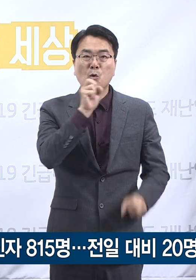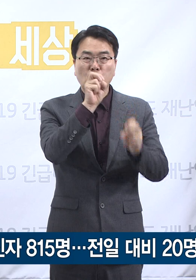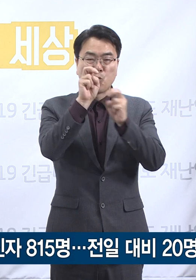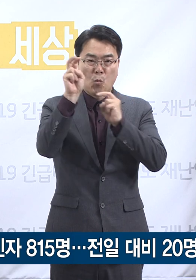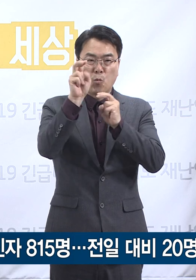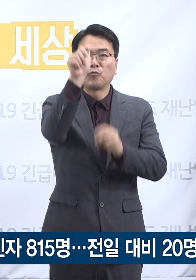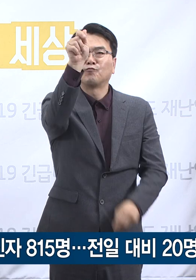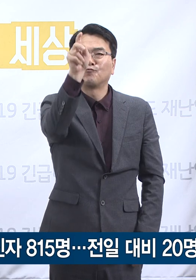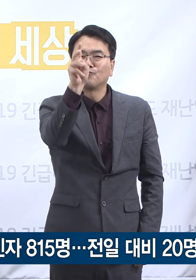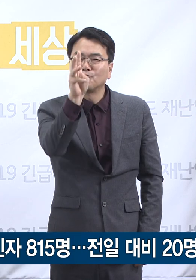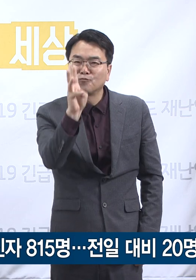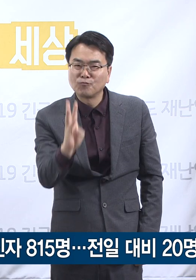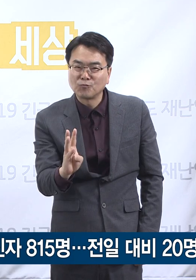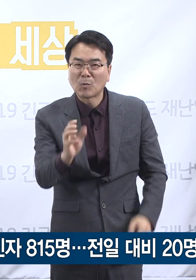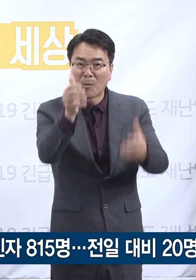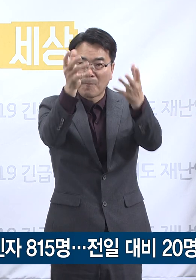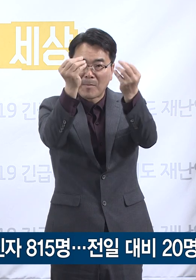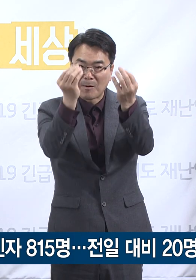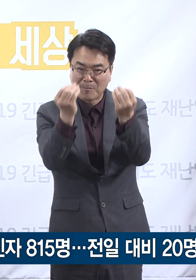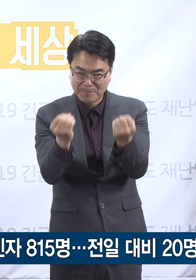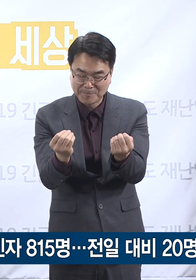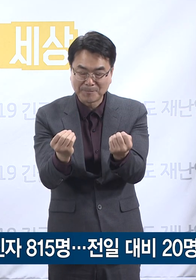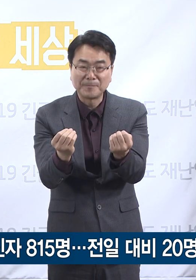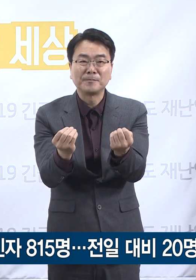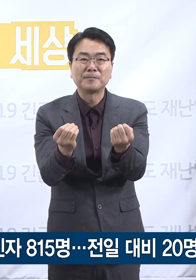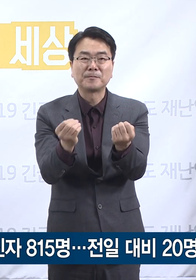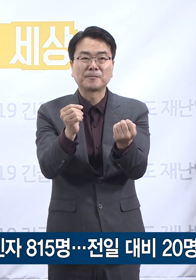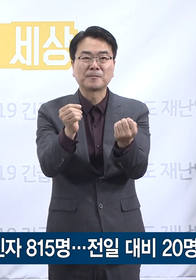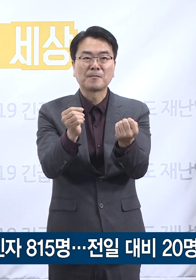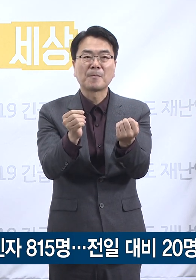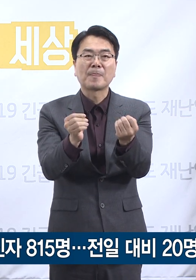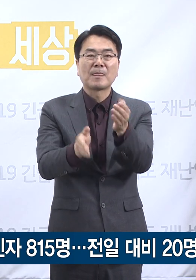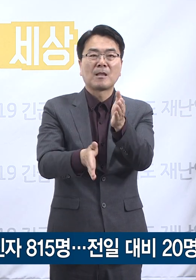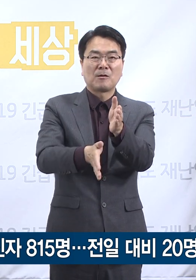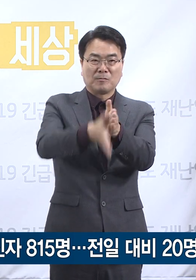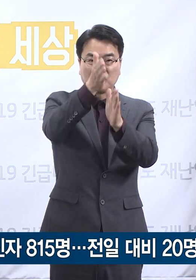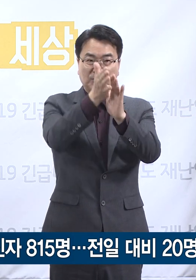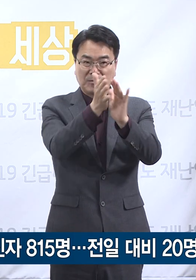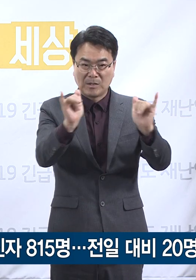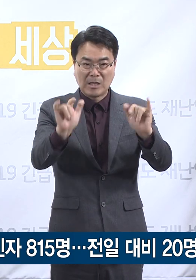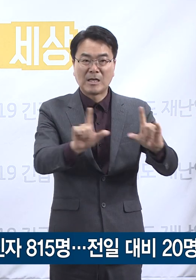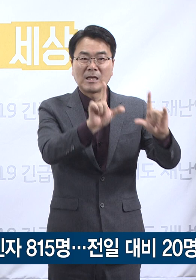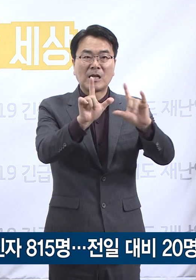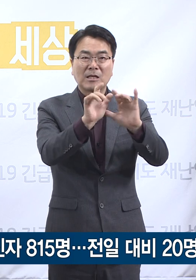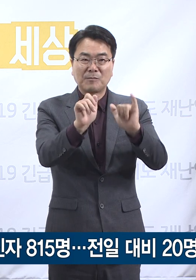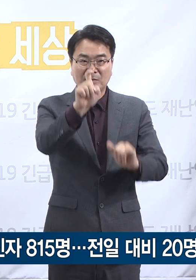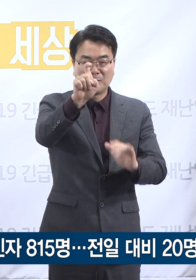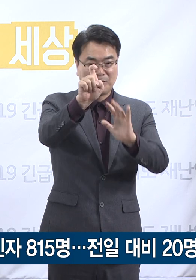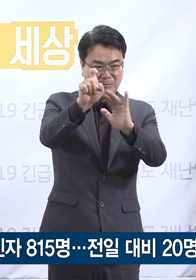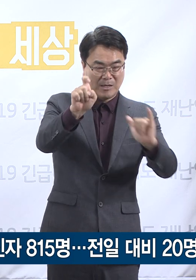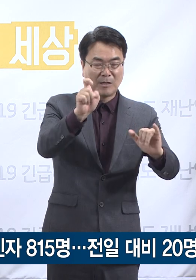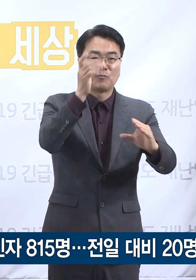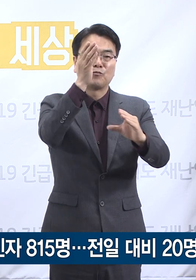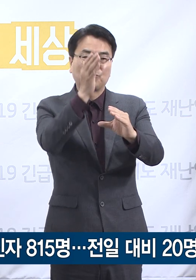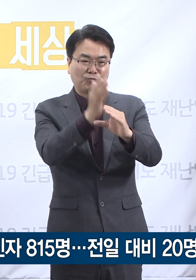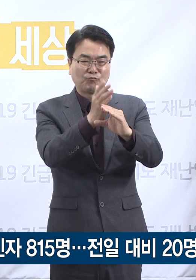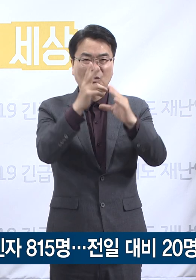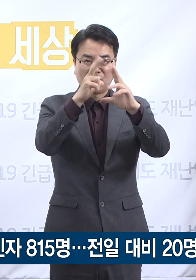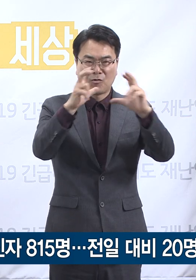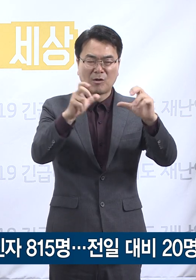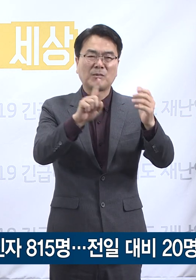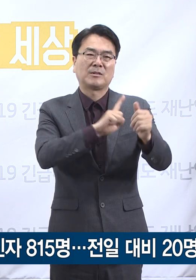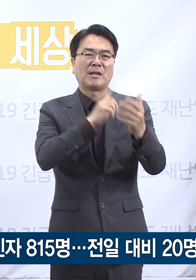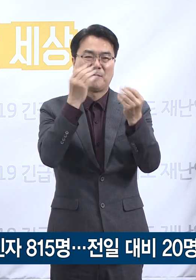76명 순으로 확진자가 발생하였습니다. 인구 10만 명당 확진자 발생 수는 성남시가 13.7명으로 가장